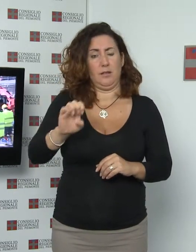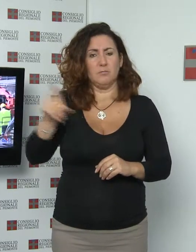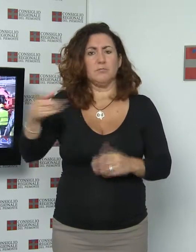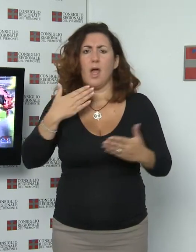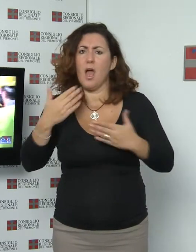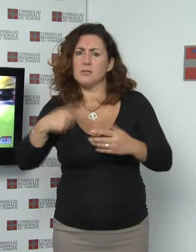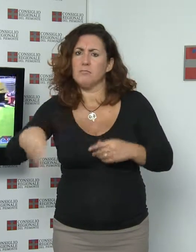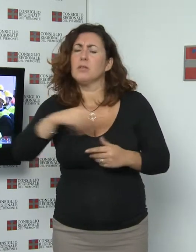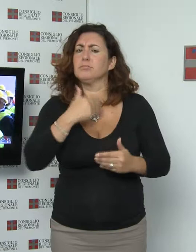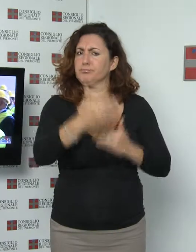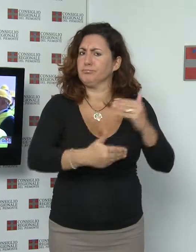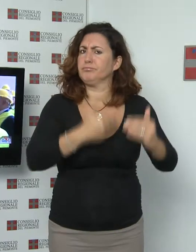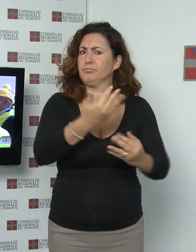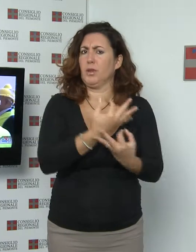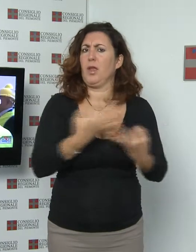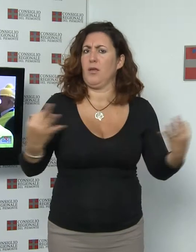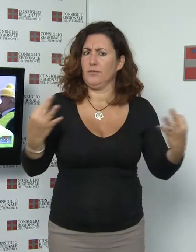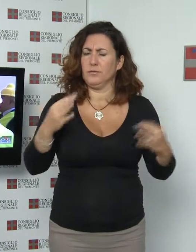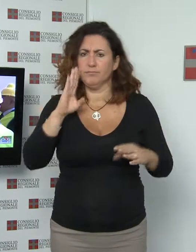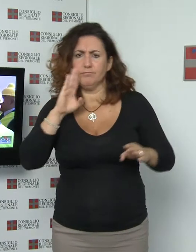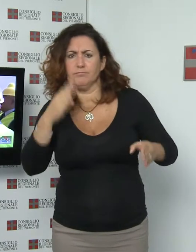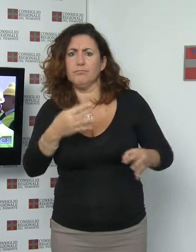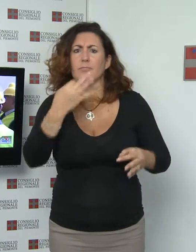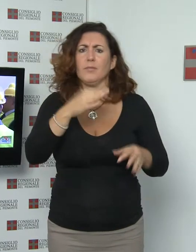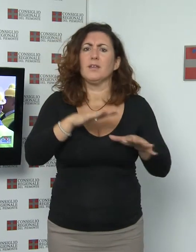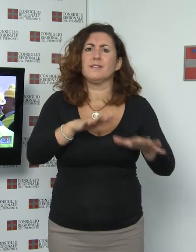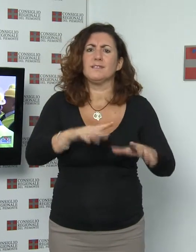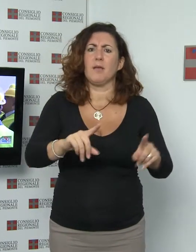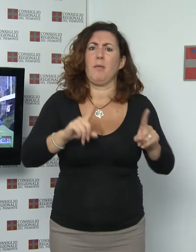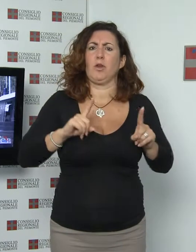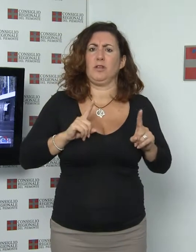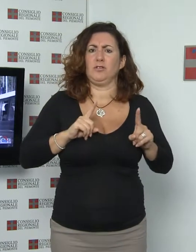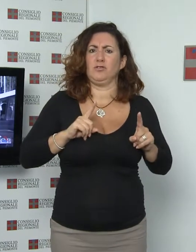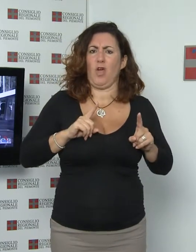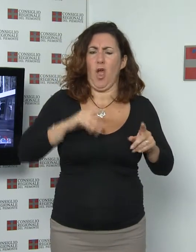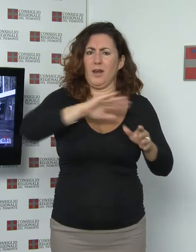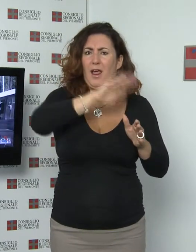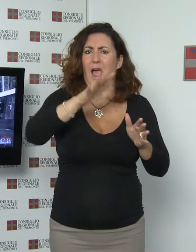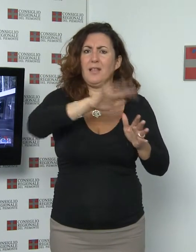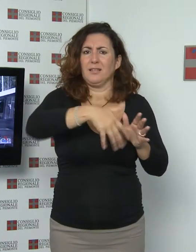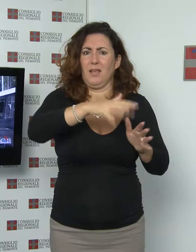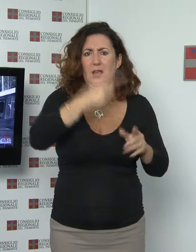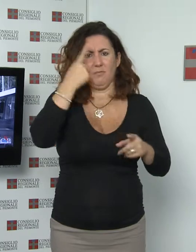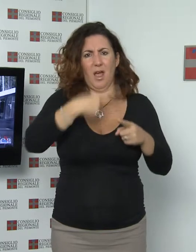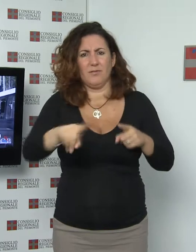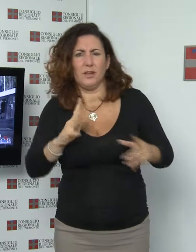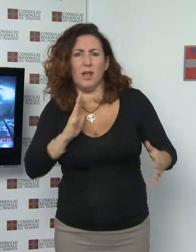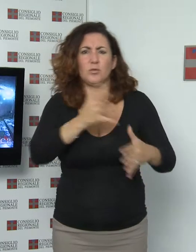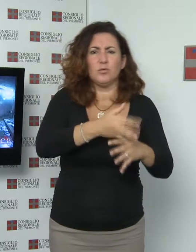ed ha rivolto la sua attenzione soprattutto verso i sistemi di protezione del cantiere per evitare intrusioni e sfondamenti. La